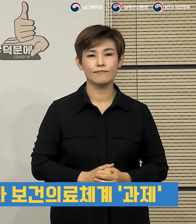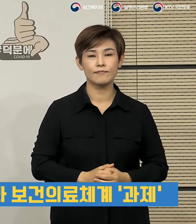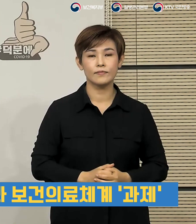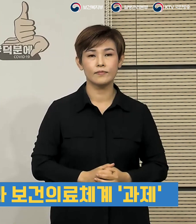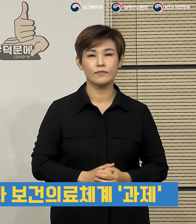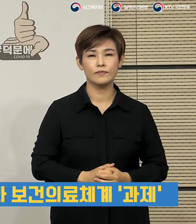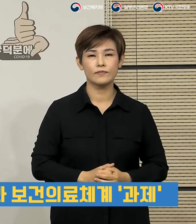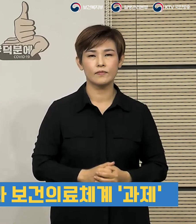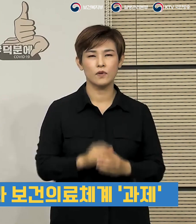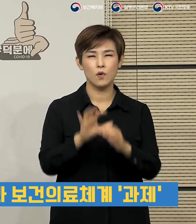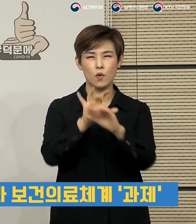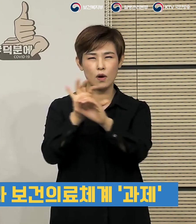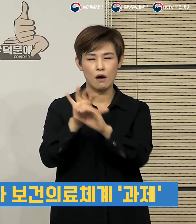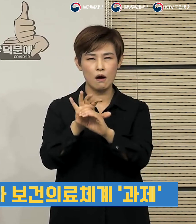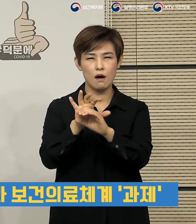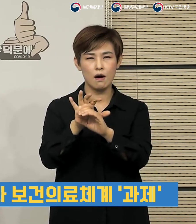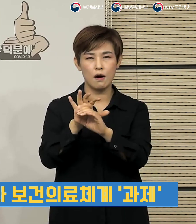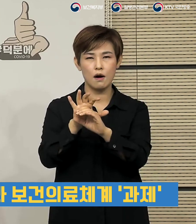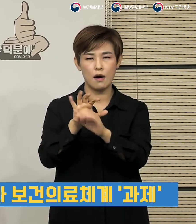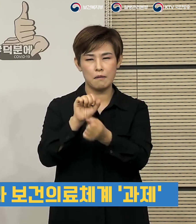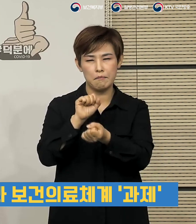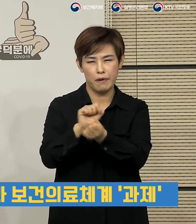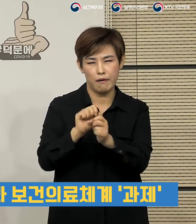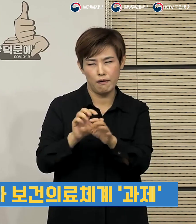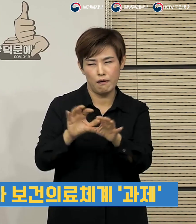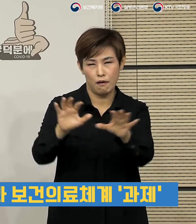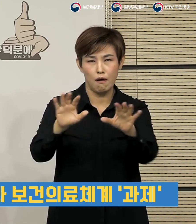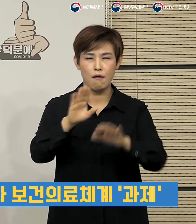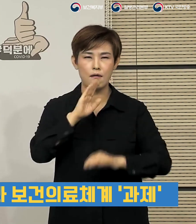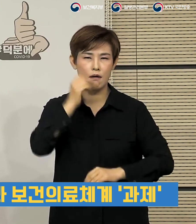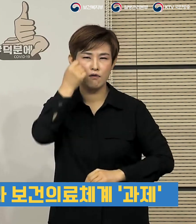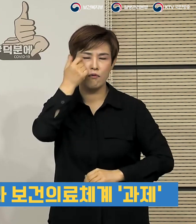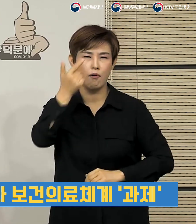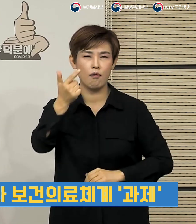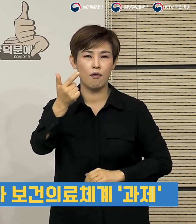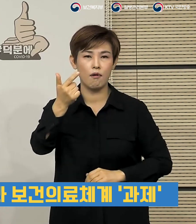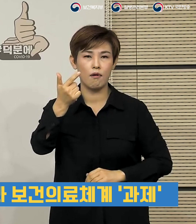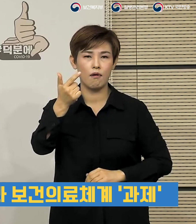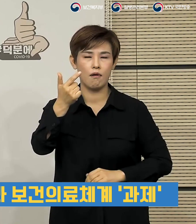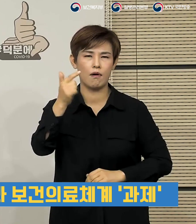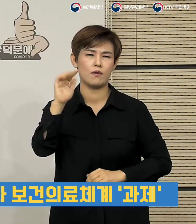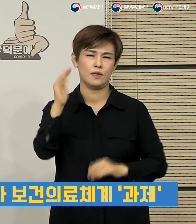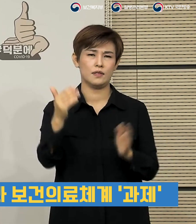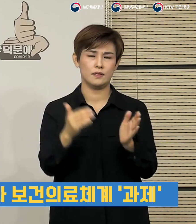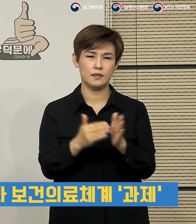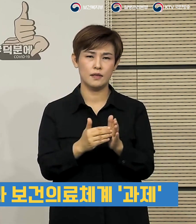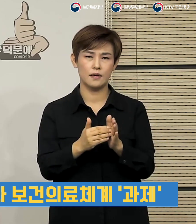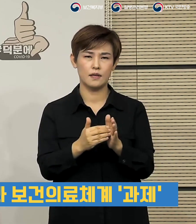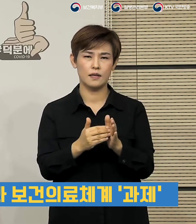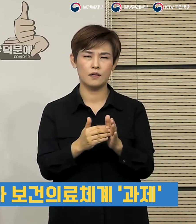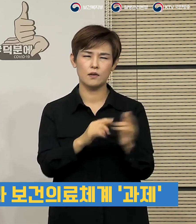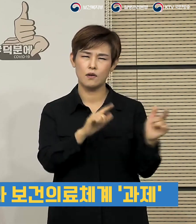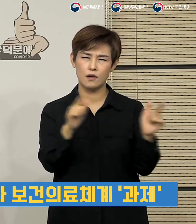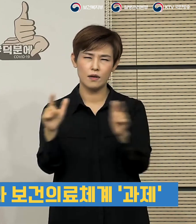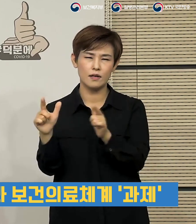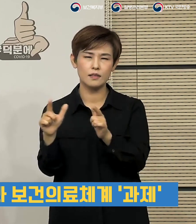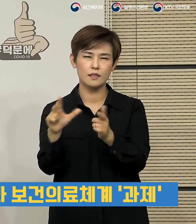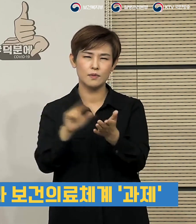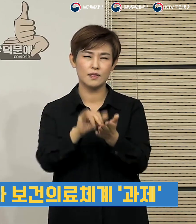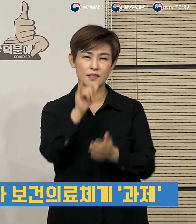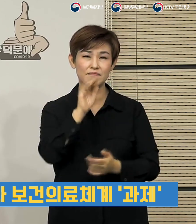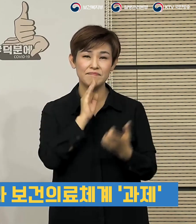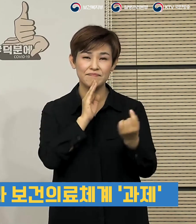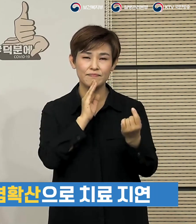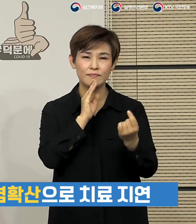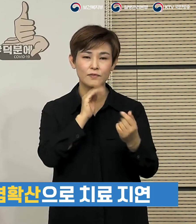코로나19의 상황이 이제 6개월을 넘어서 장기화되면서 여러 가지 숙제들이 있으리라고 봅니다. 그중에